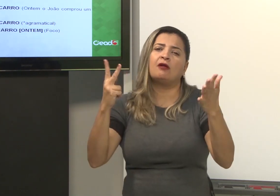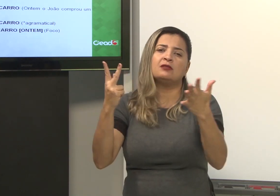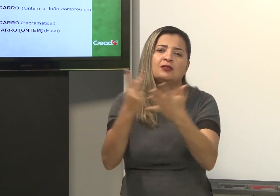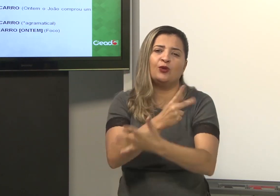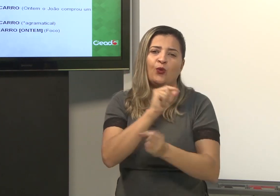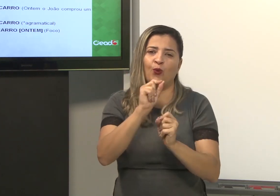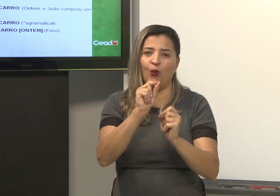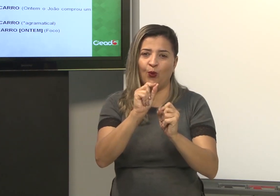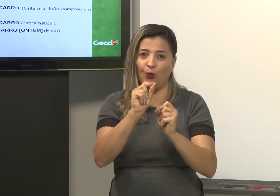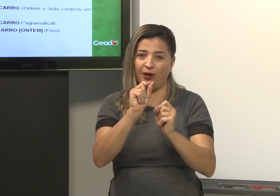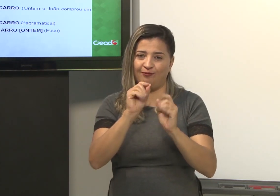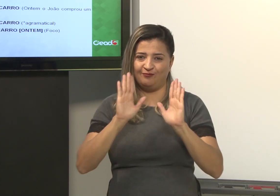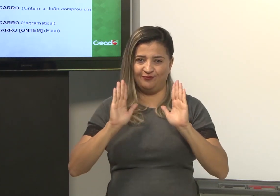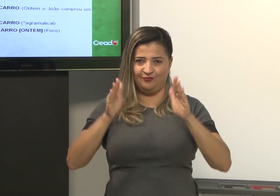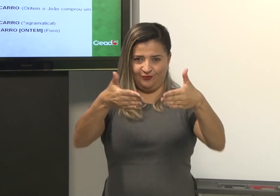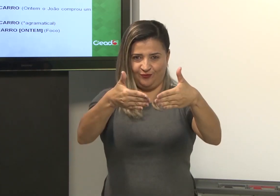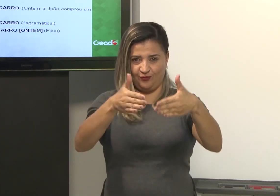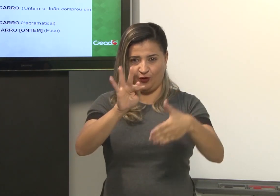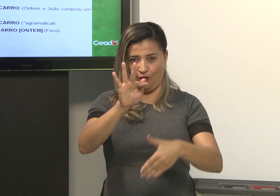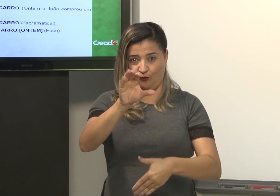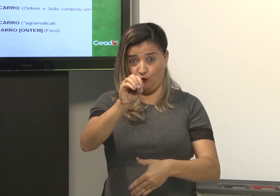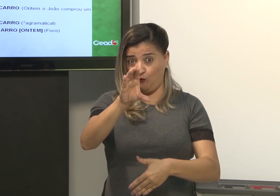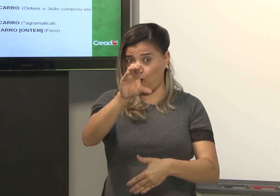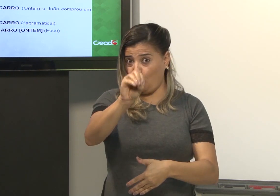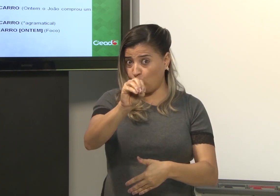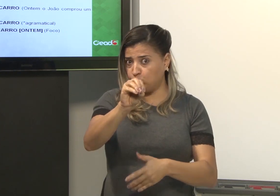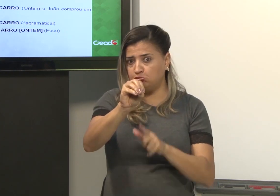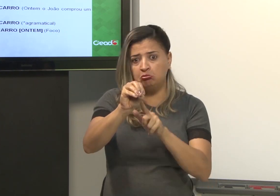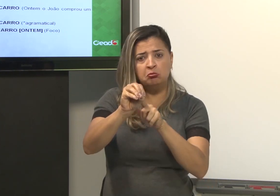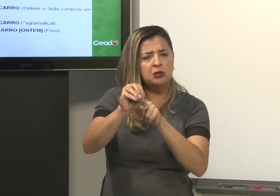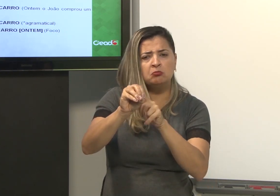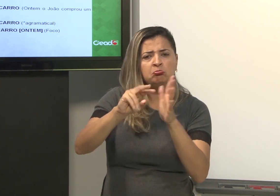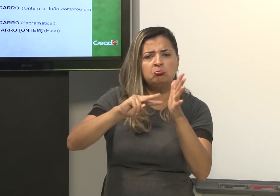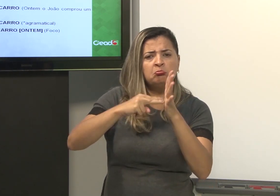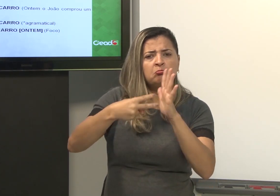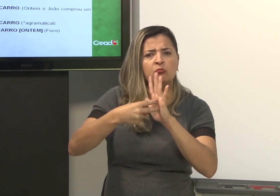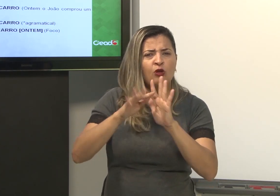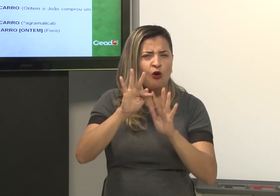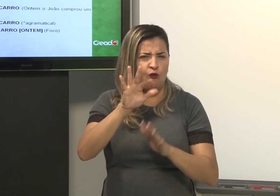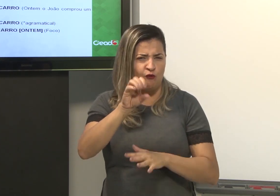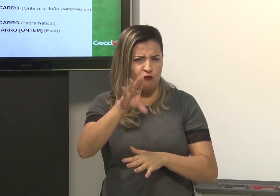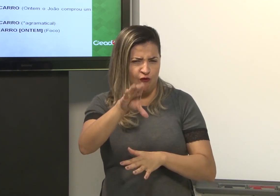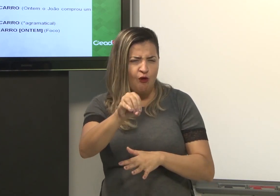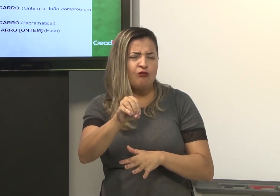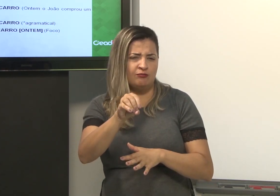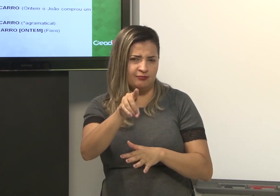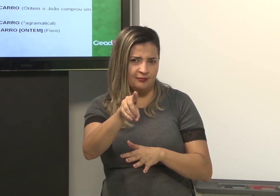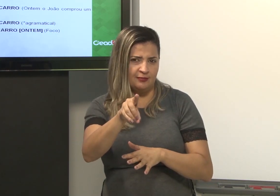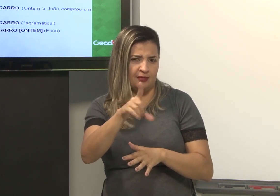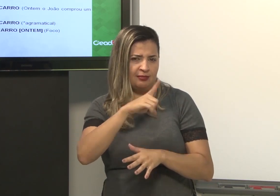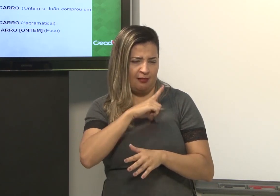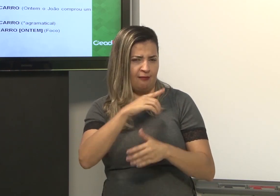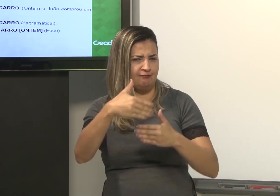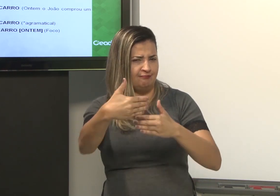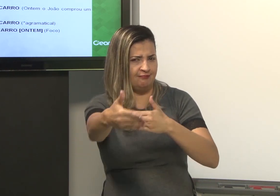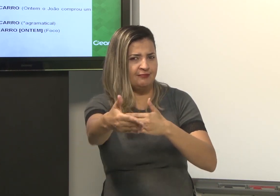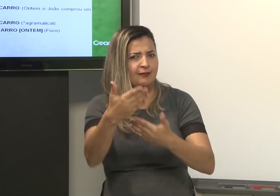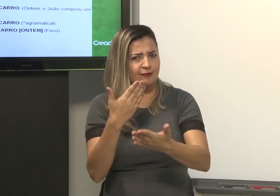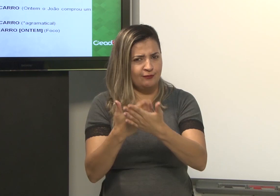Tem um foco na frase. Qual o significado do foco? Mais para frente também nós vamos estudar. Mas eu vou mostrar um